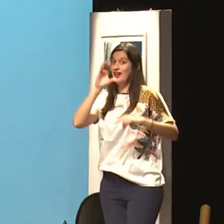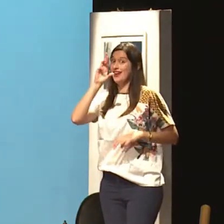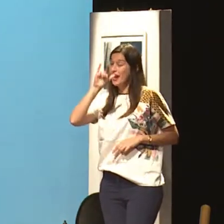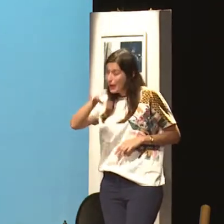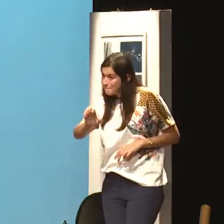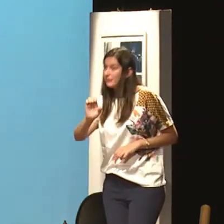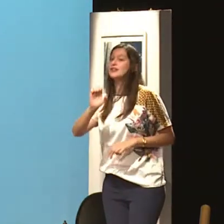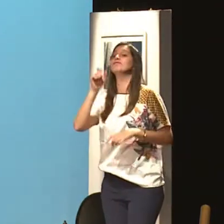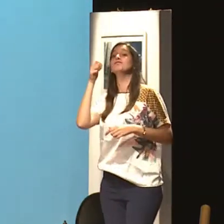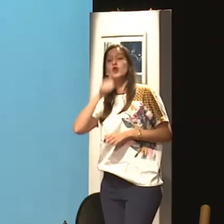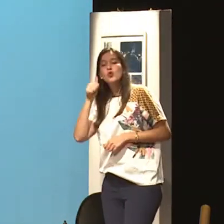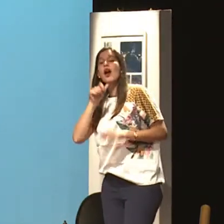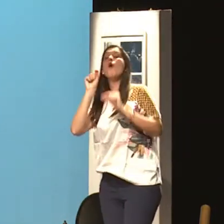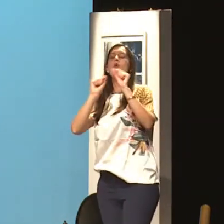Gente, isso pode dar cadeia, isso é crime.